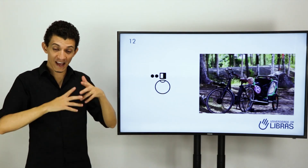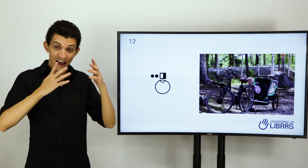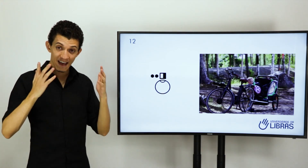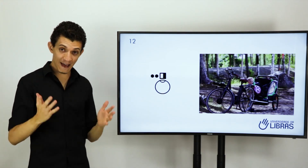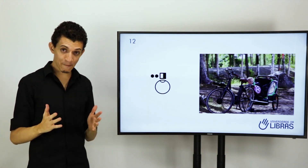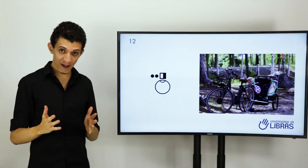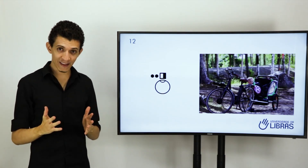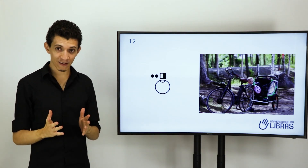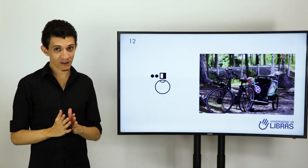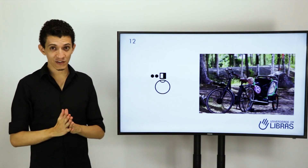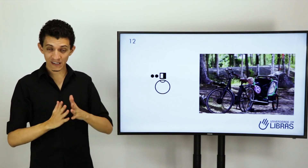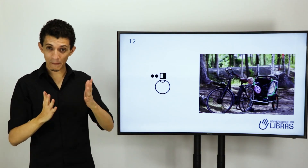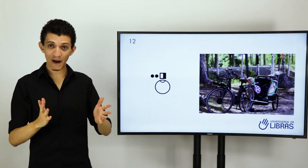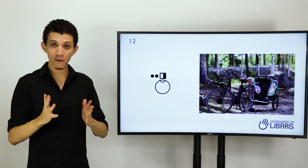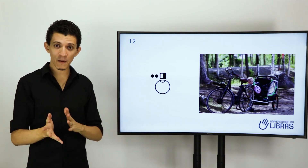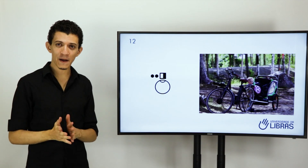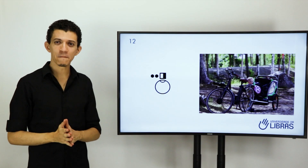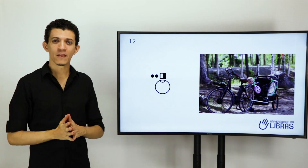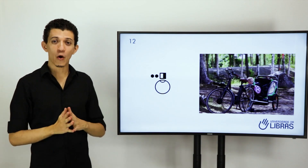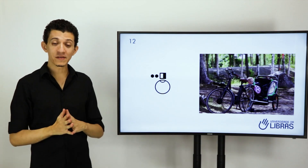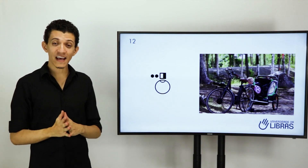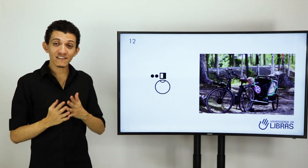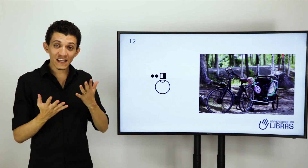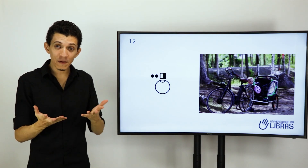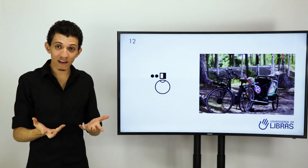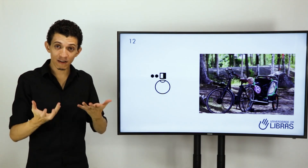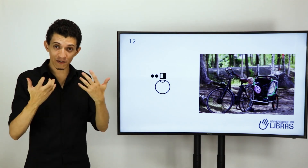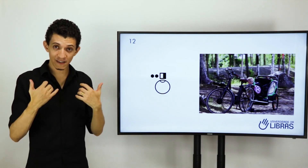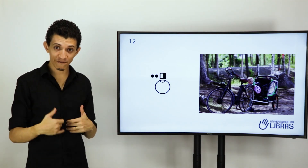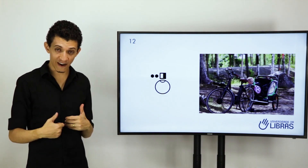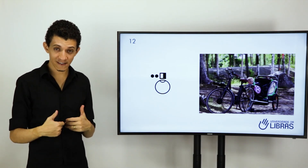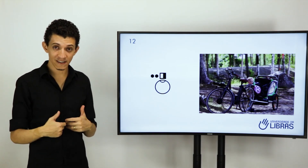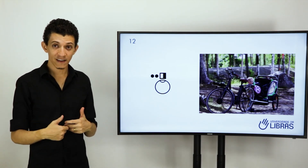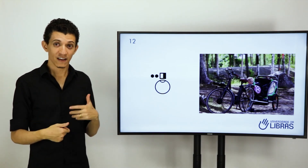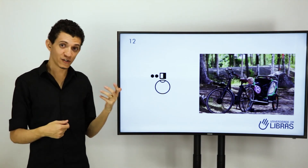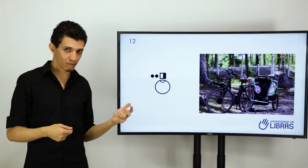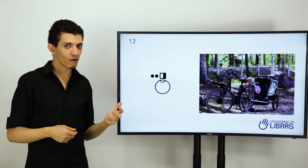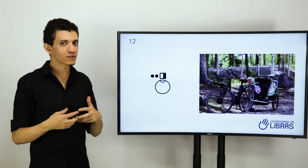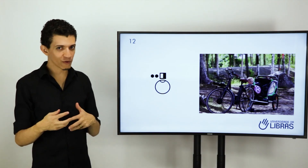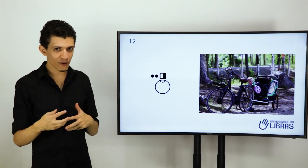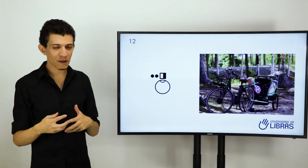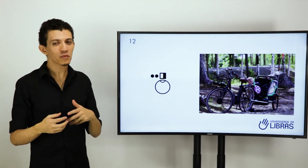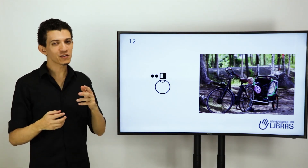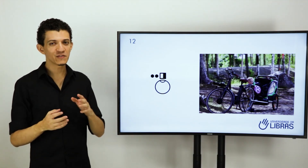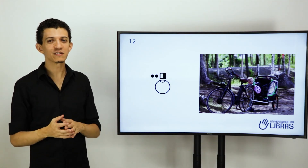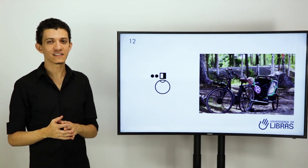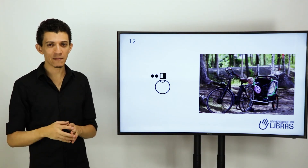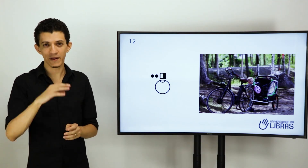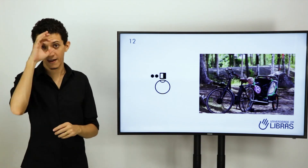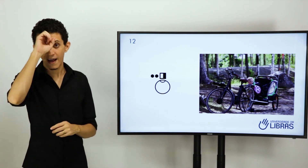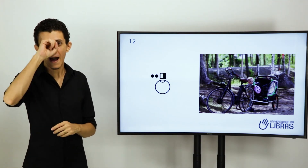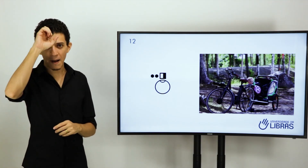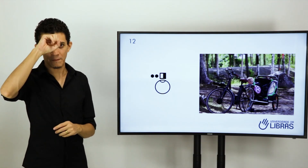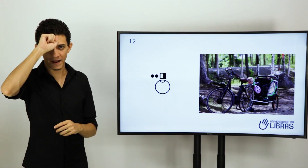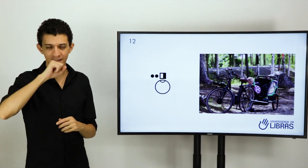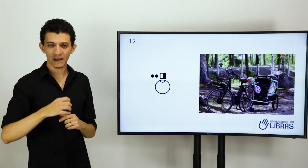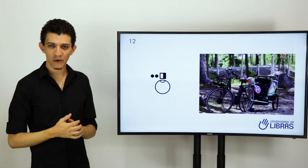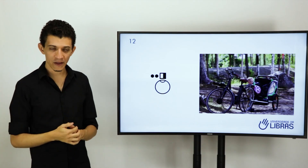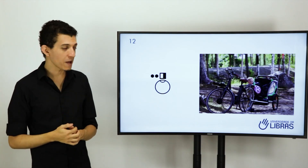e aprendendo. Então se você é pai ou mãe, observe sempre aquilo que você faz, de bom ou de ruim, porque os filhos sempre aprendem, ok?